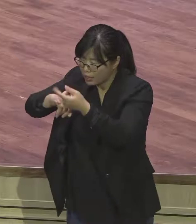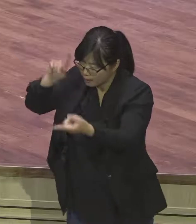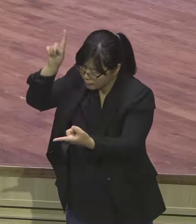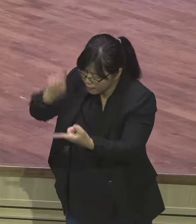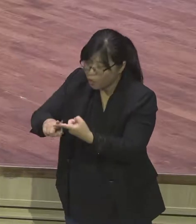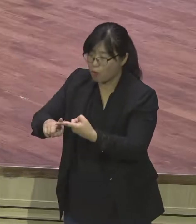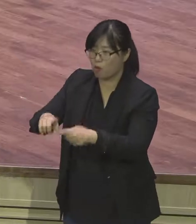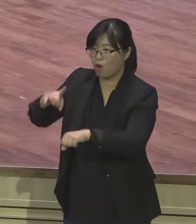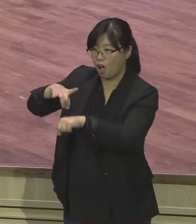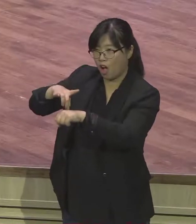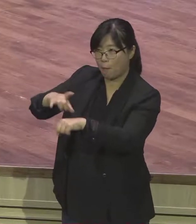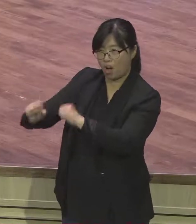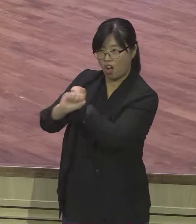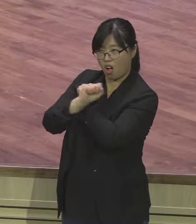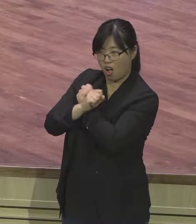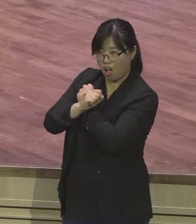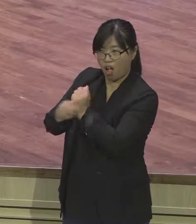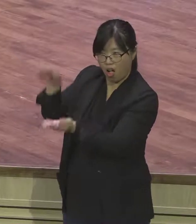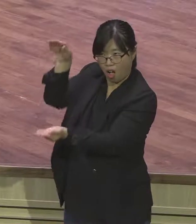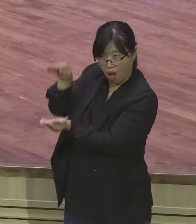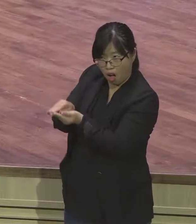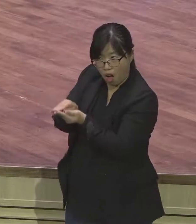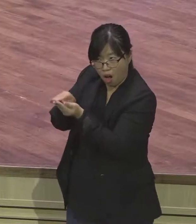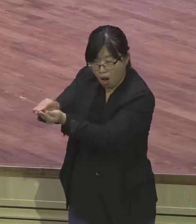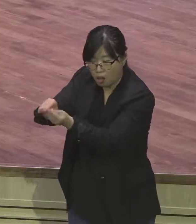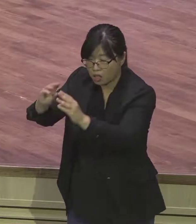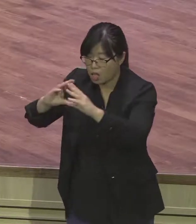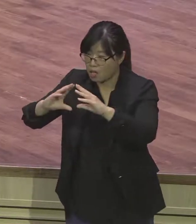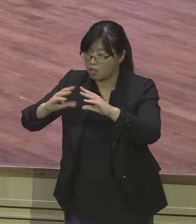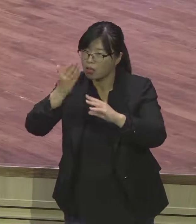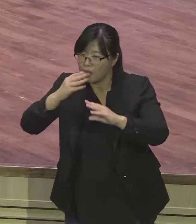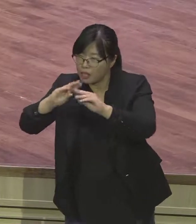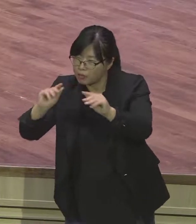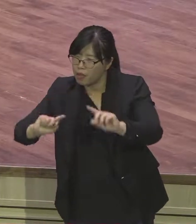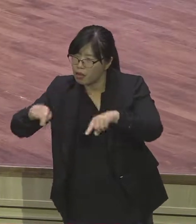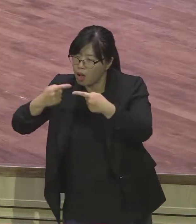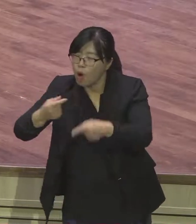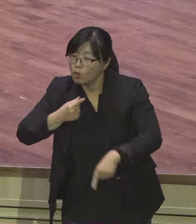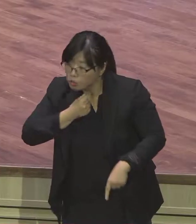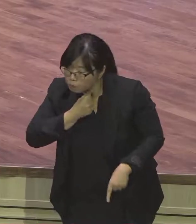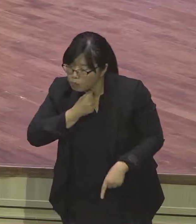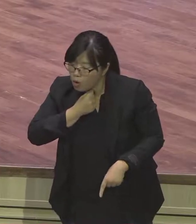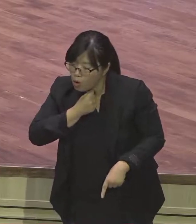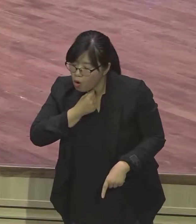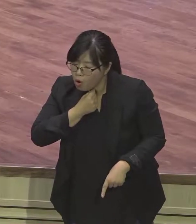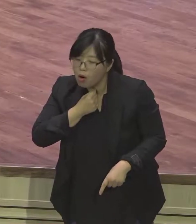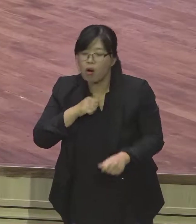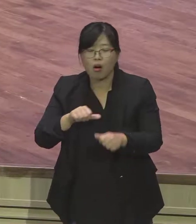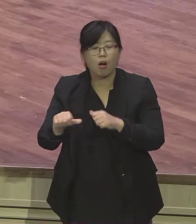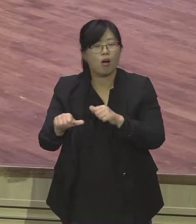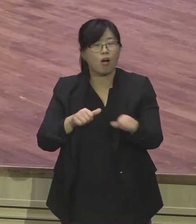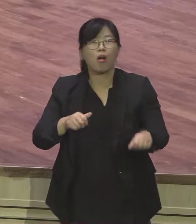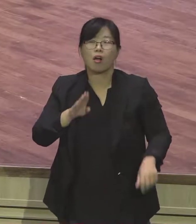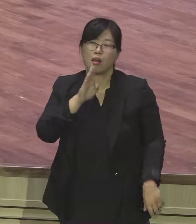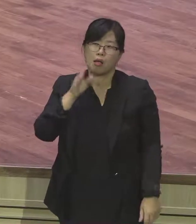사실 요셉은 평생에 걸쳐서 뭐였습니까 하나님을 증거한 사람이에요